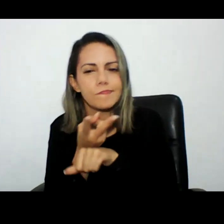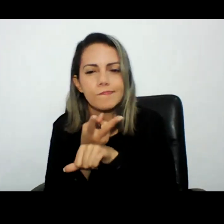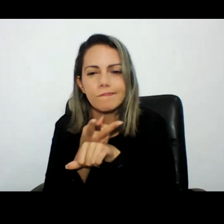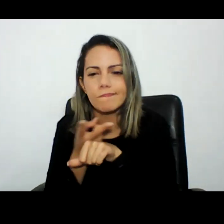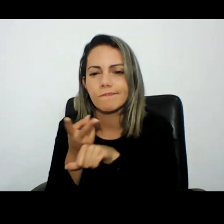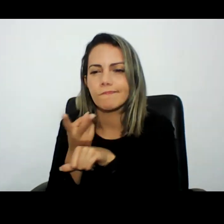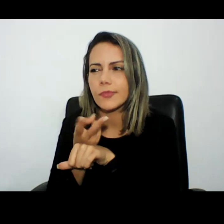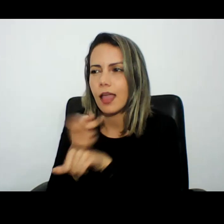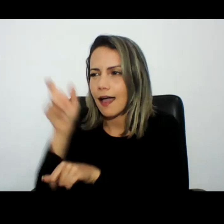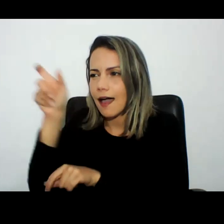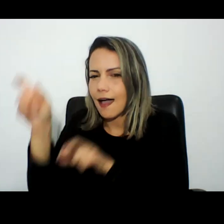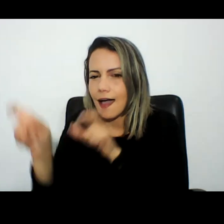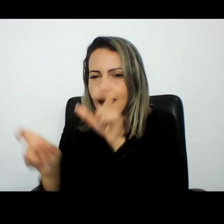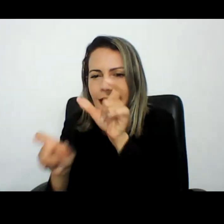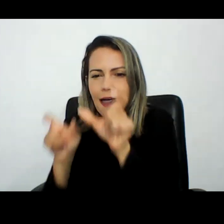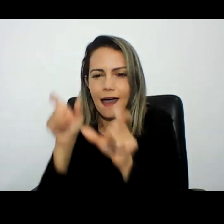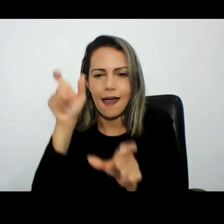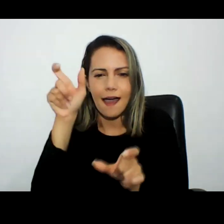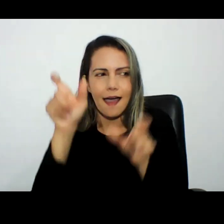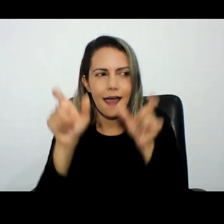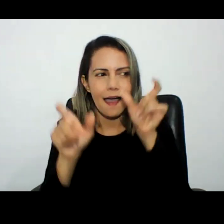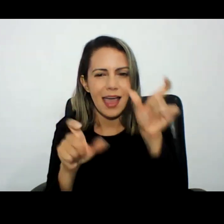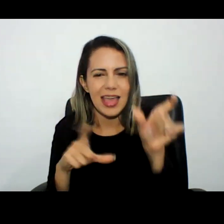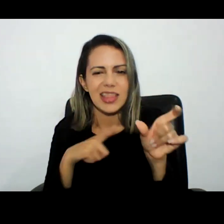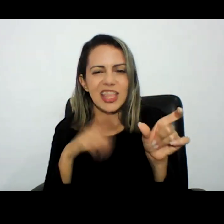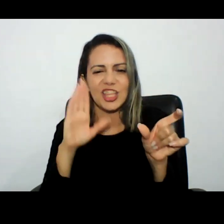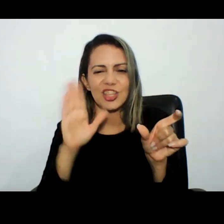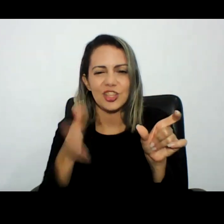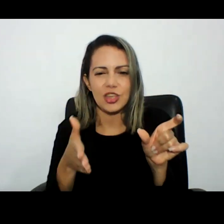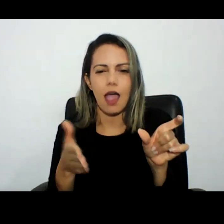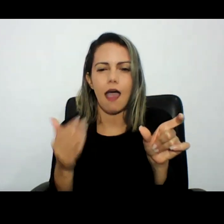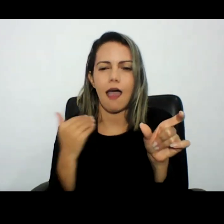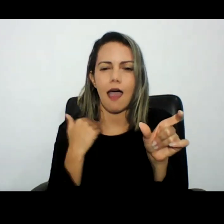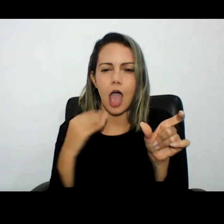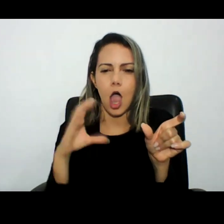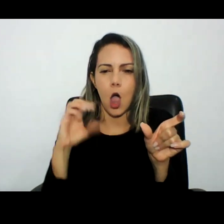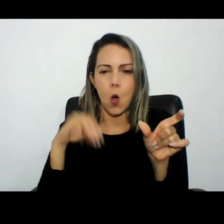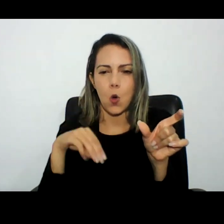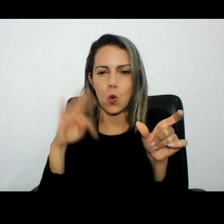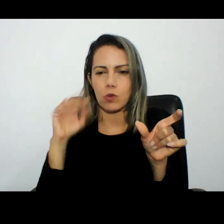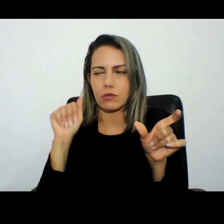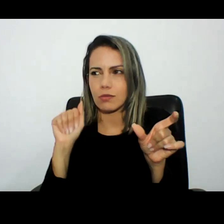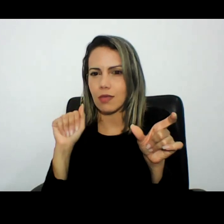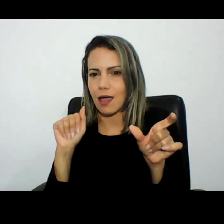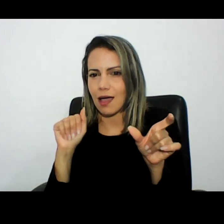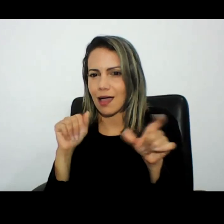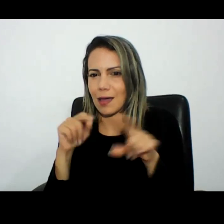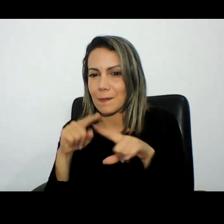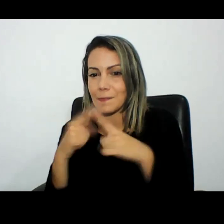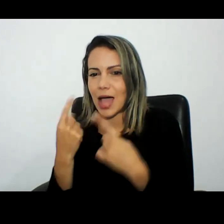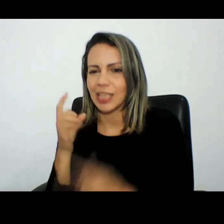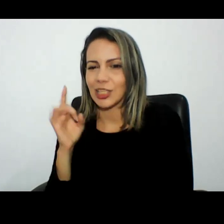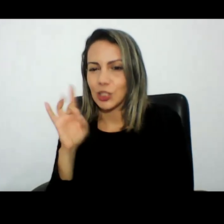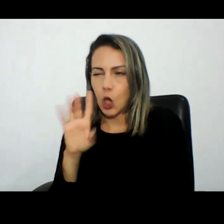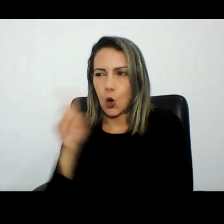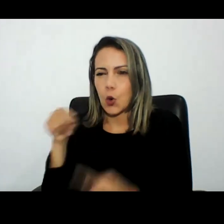pessoas que tivessem contas nessas corretoras para fazer a invasão dessa conta mas não para movimentar suas ações nem nada disso simplesmente para gerar um